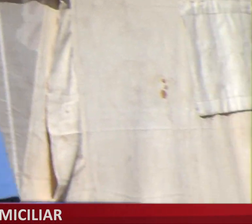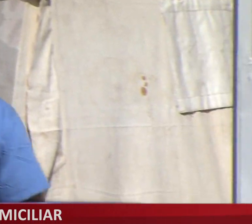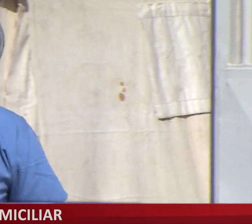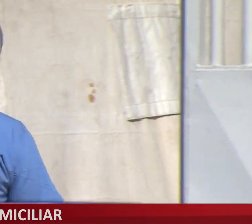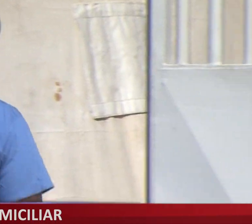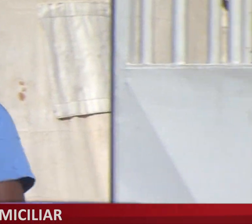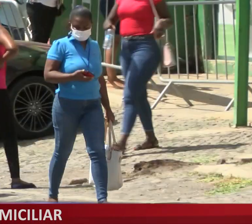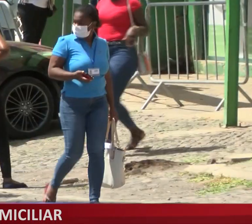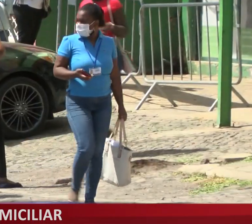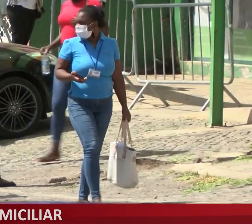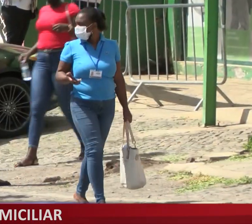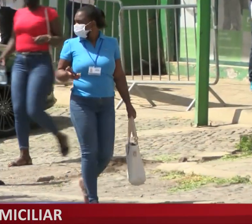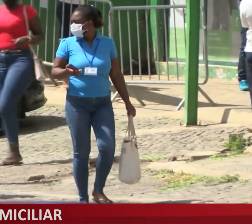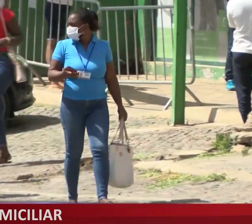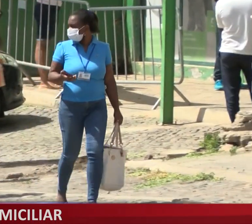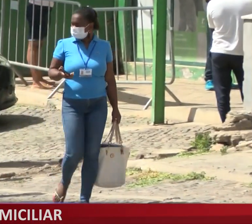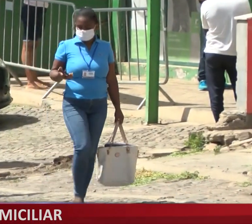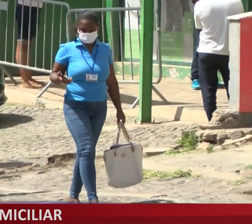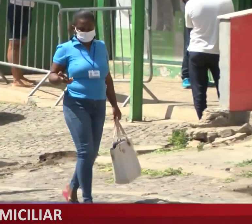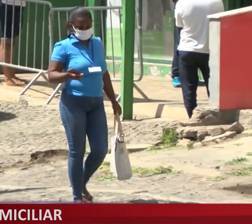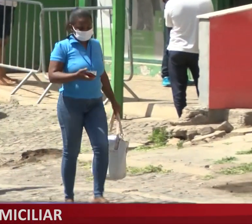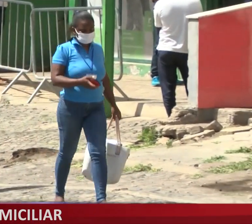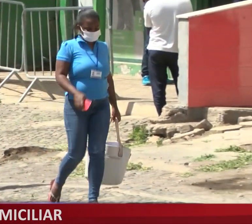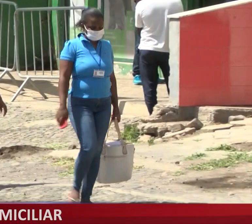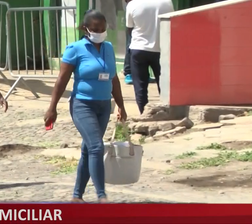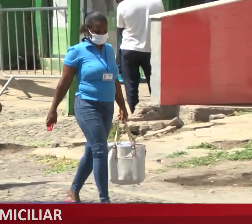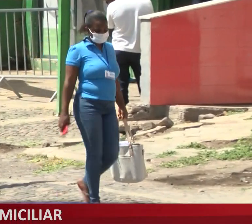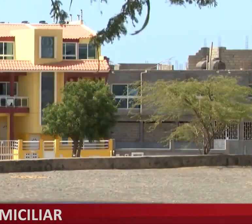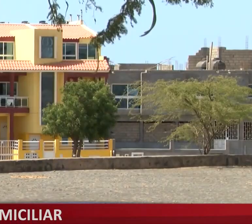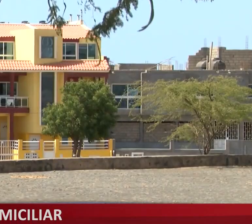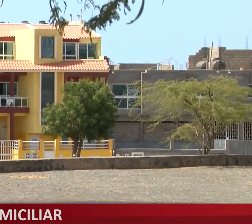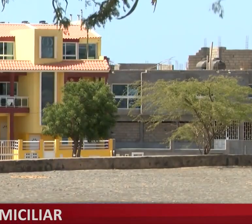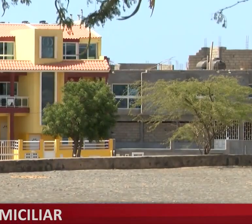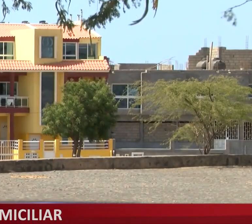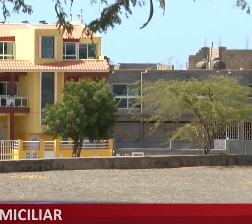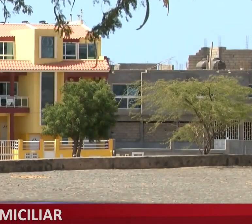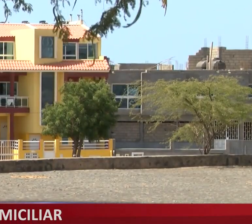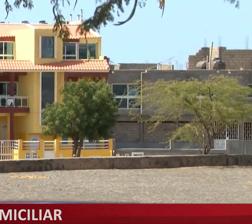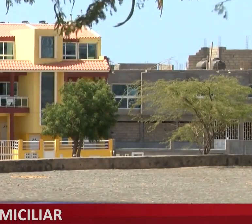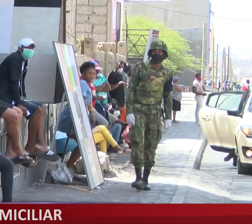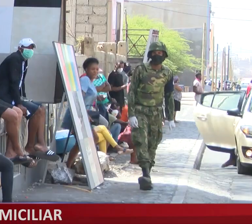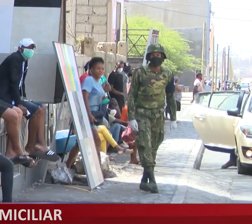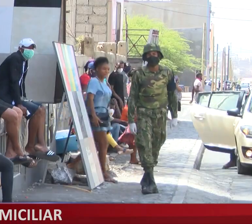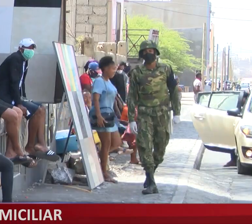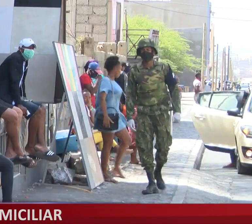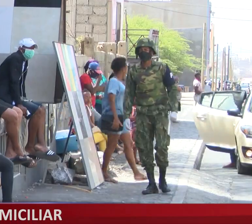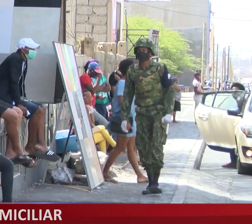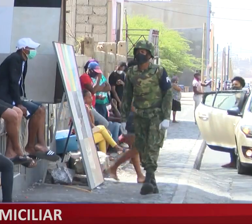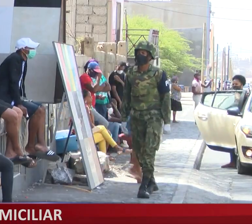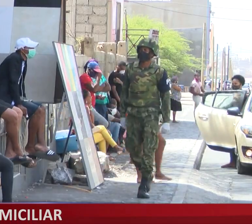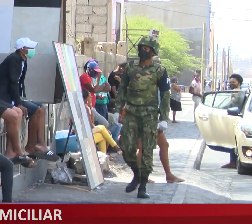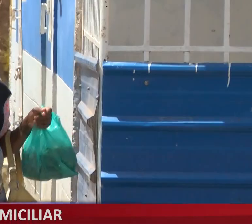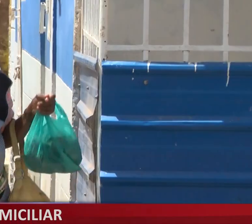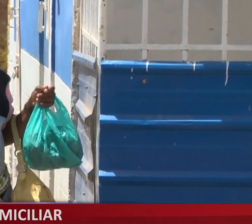reduzir o risco de propagação. A pessoa não pode estar em isolamento domiciliar, estar a sair para ir pagar contas ou para ir fazer